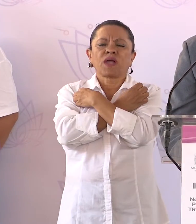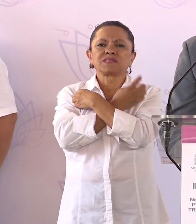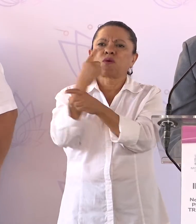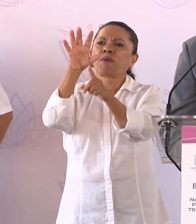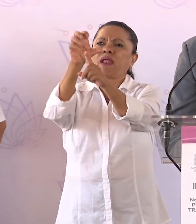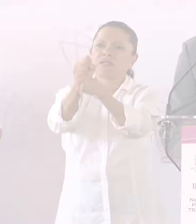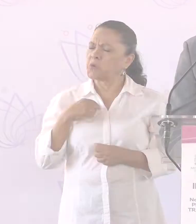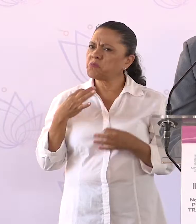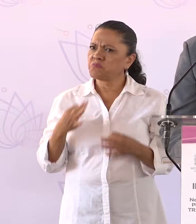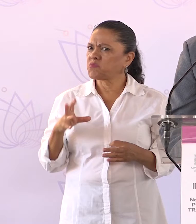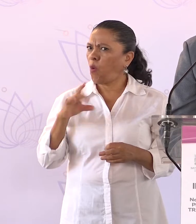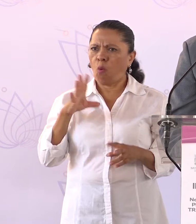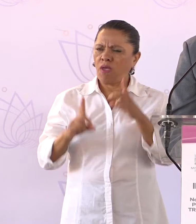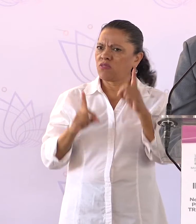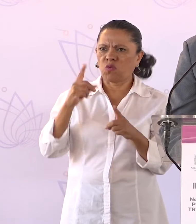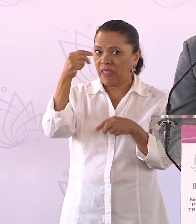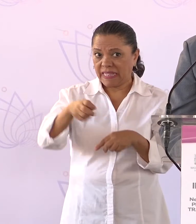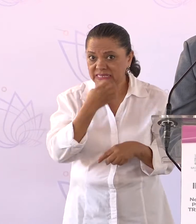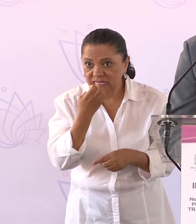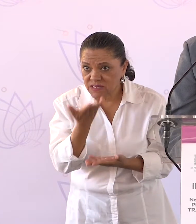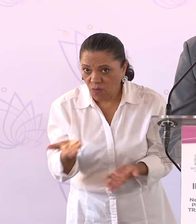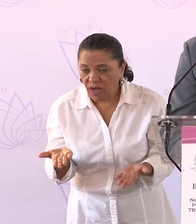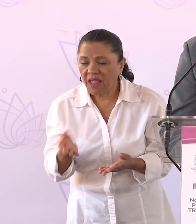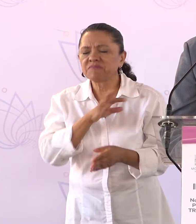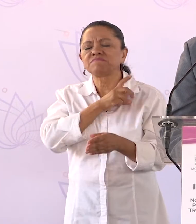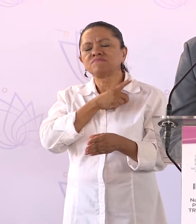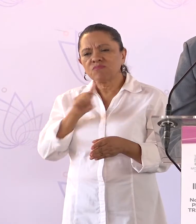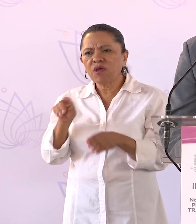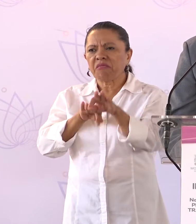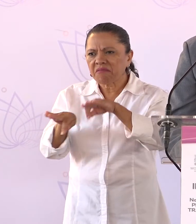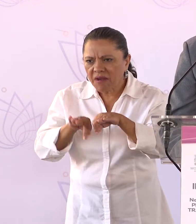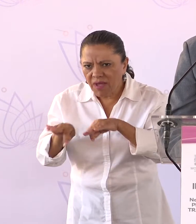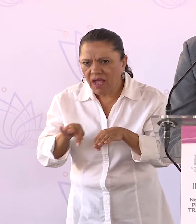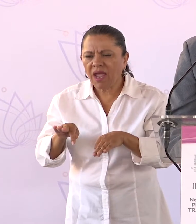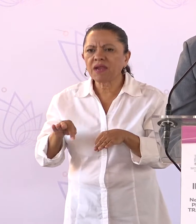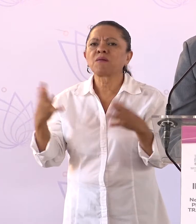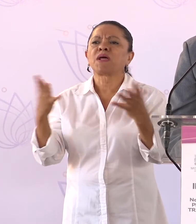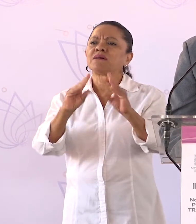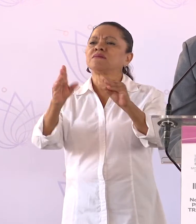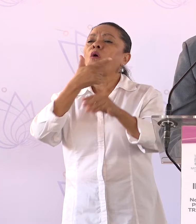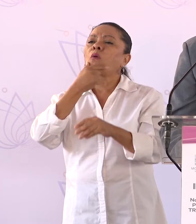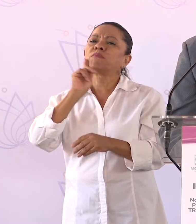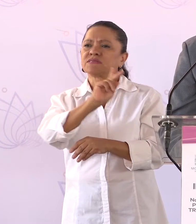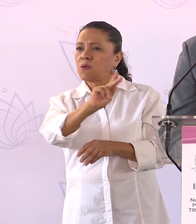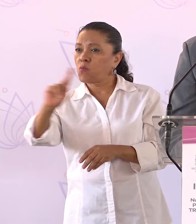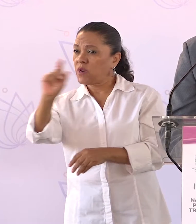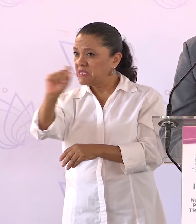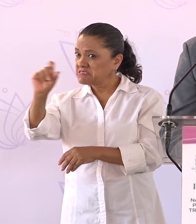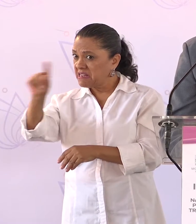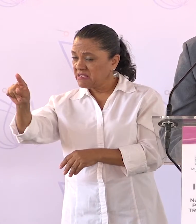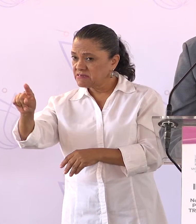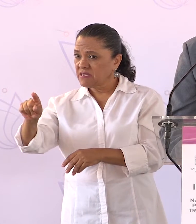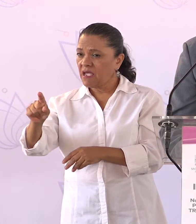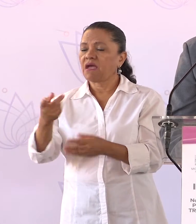alcanzar el desarrollo. En este centro escolar se habrá de trabajar para forjar hombres y mujeres de excelencia en el